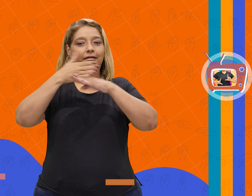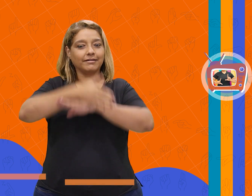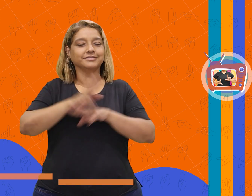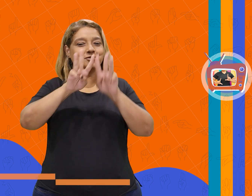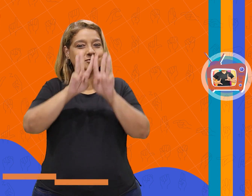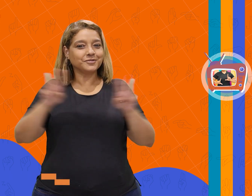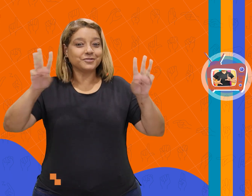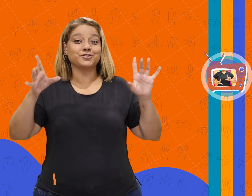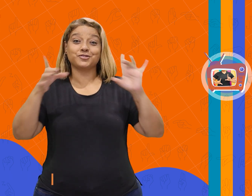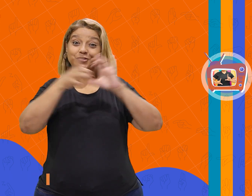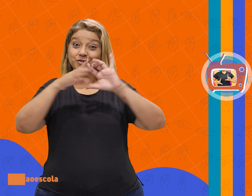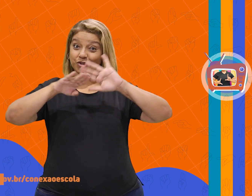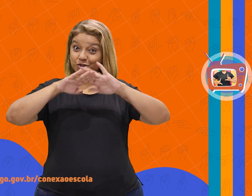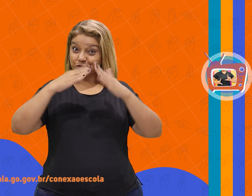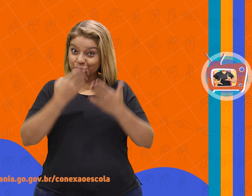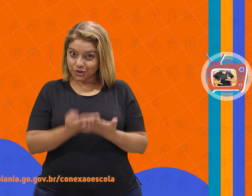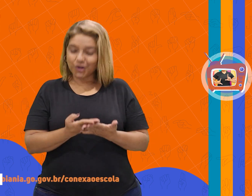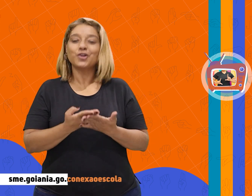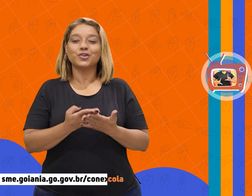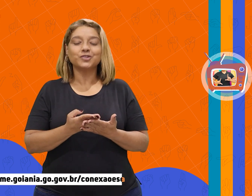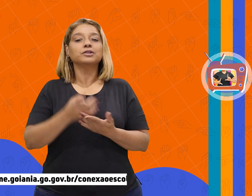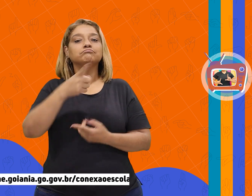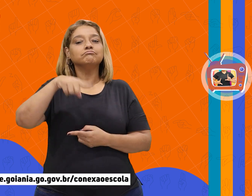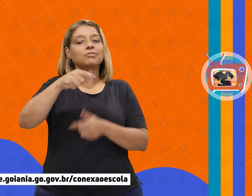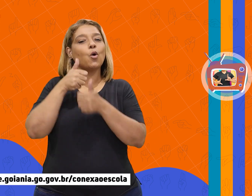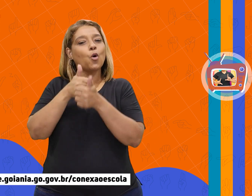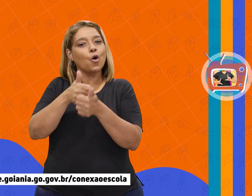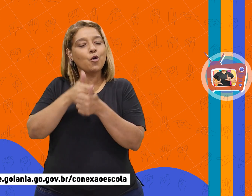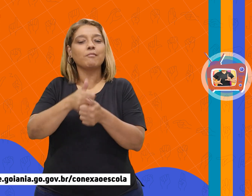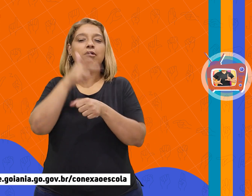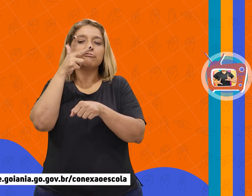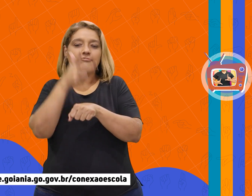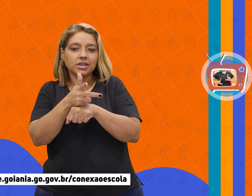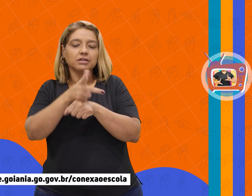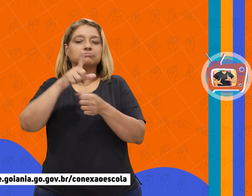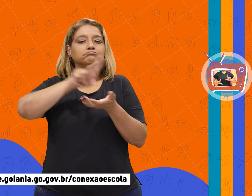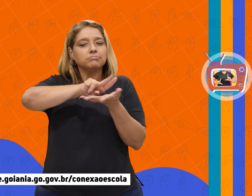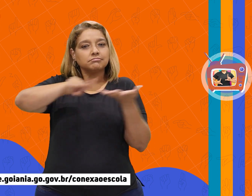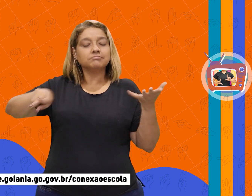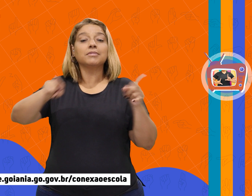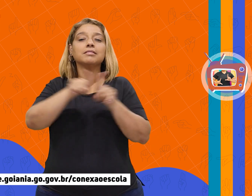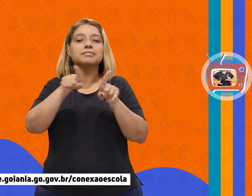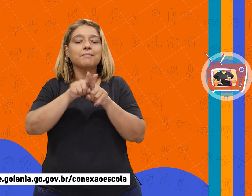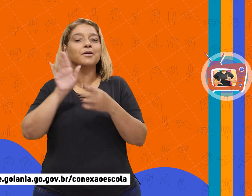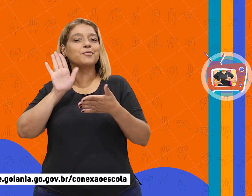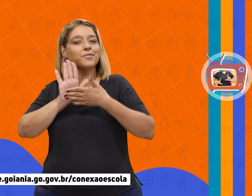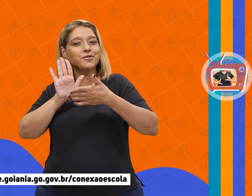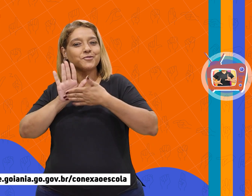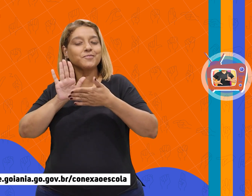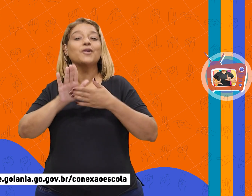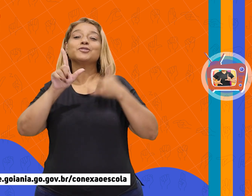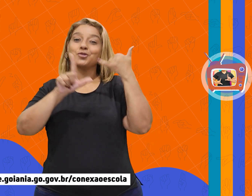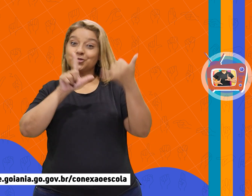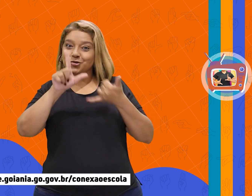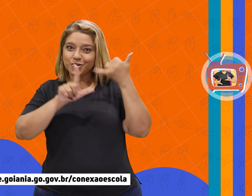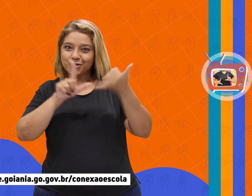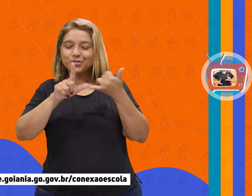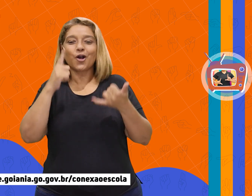acessar o portal Conexão Escola para acompanhar outros vídeos e propostas lúdicas. O endereço está